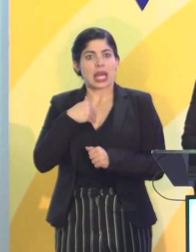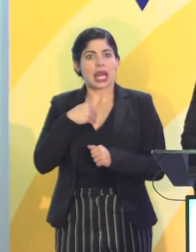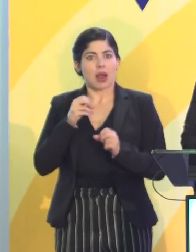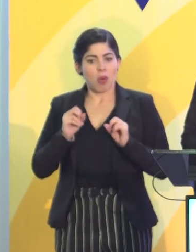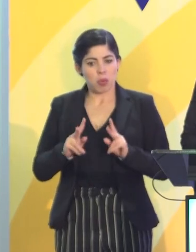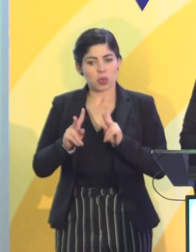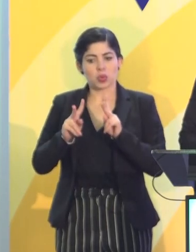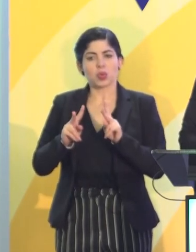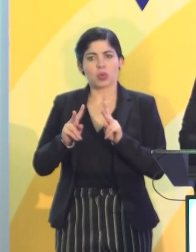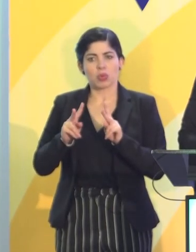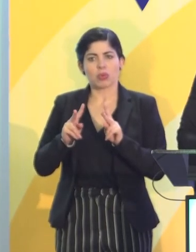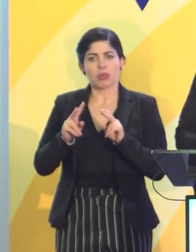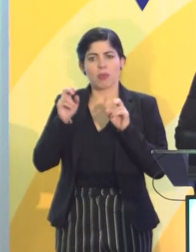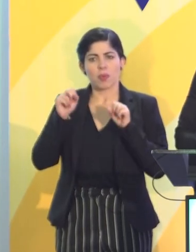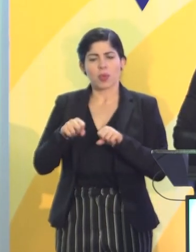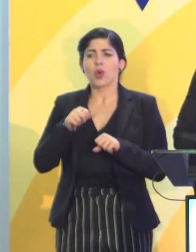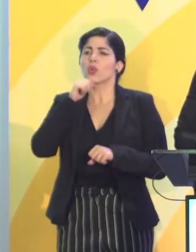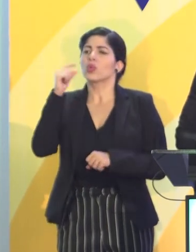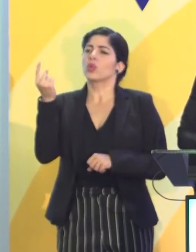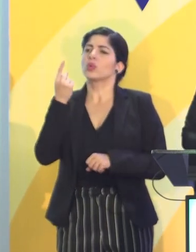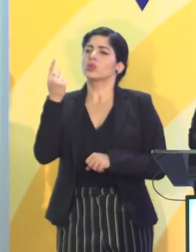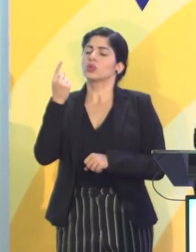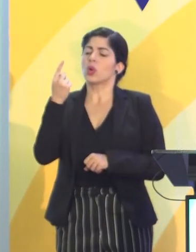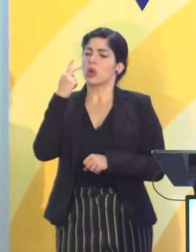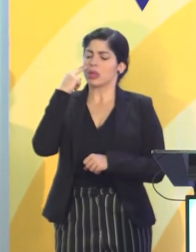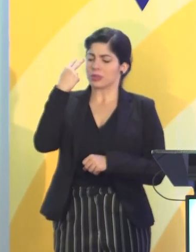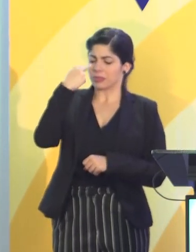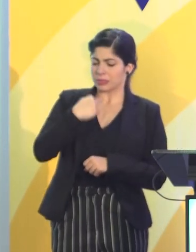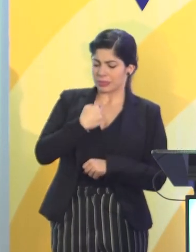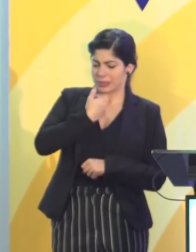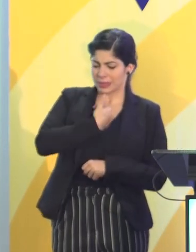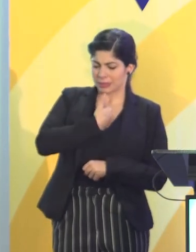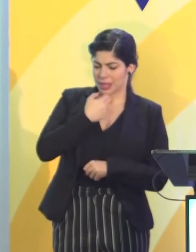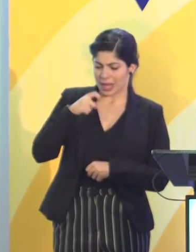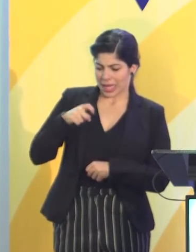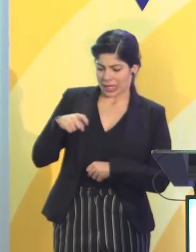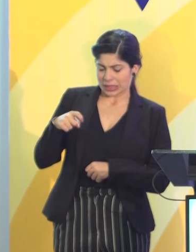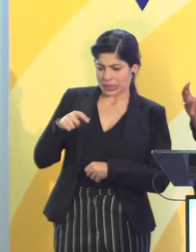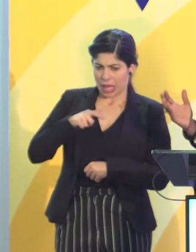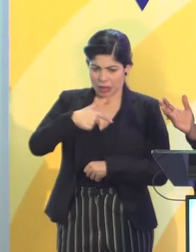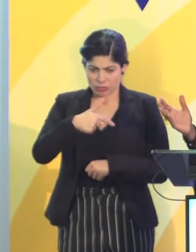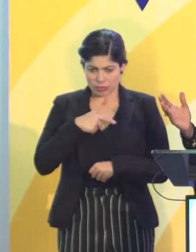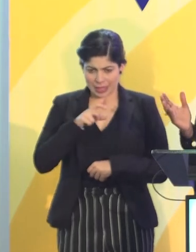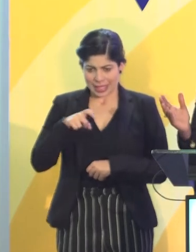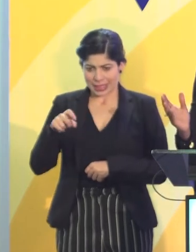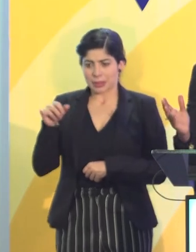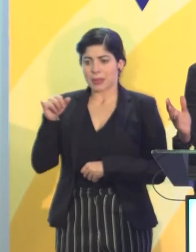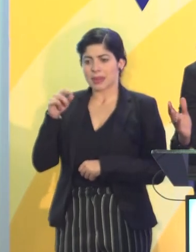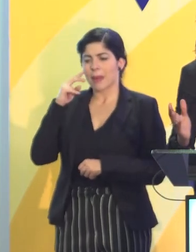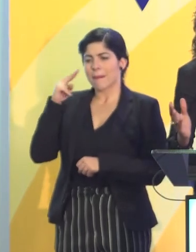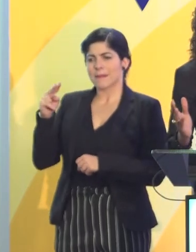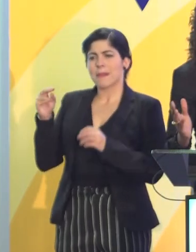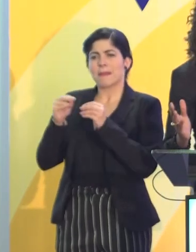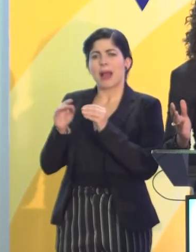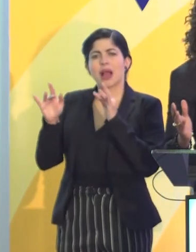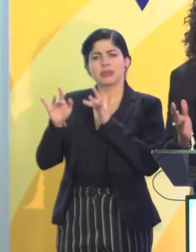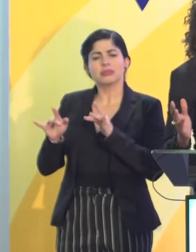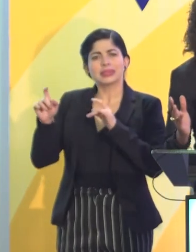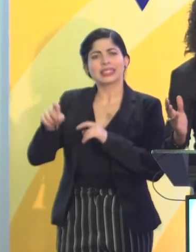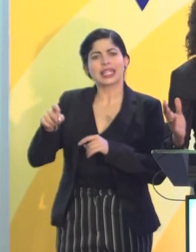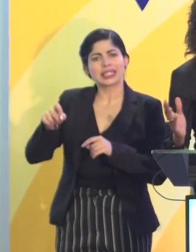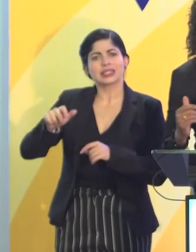de mirar no solamente sus necesidades y las de los suyos, sino mirar con compasión las